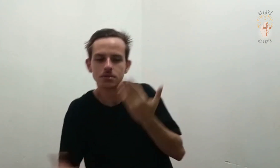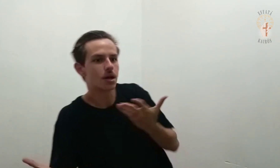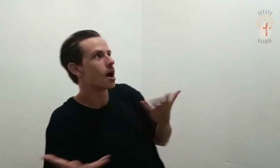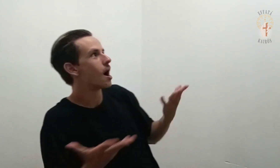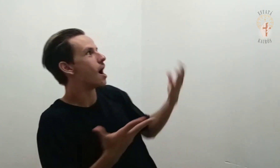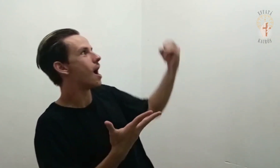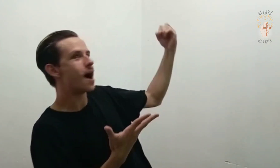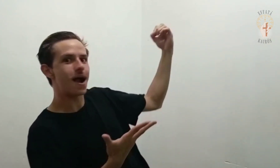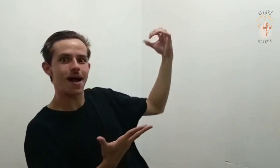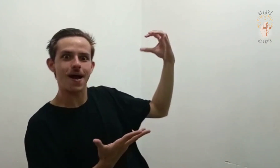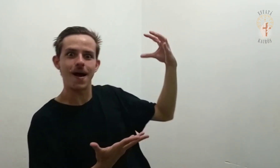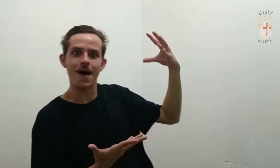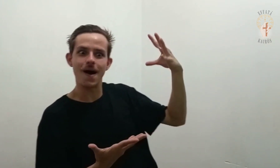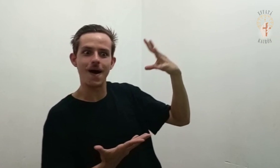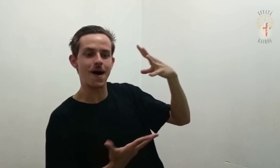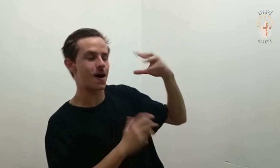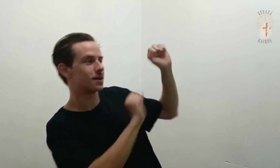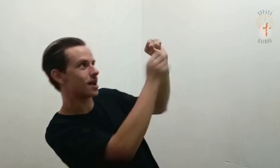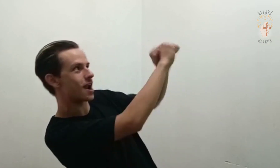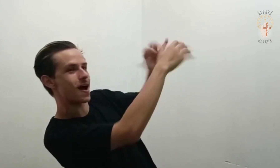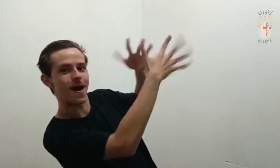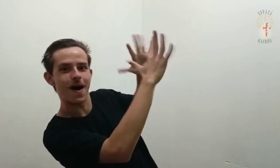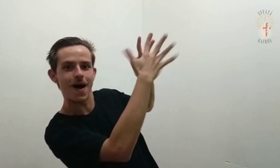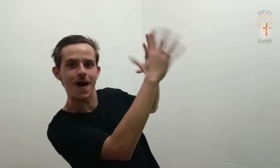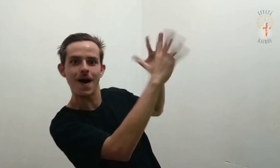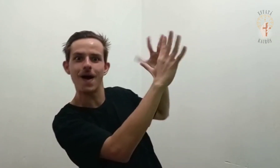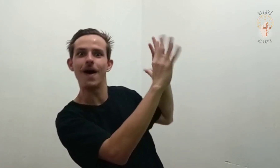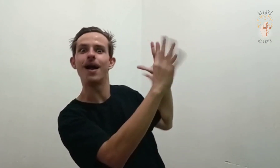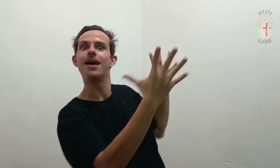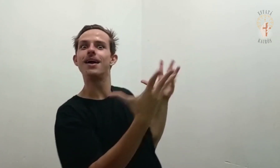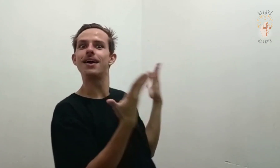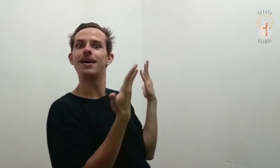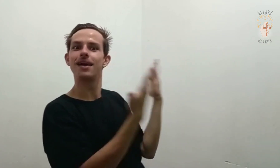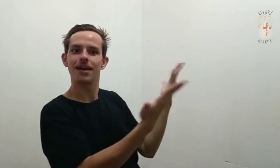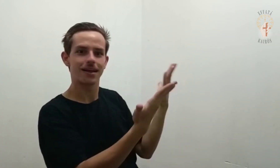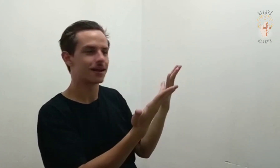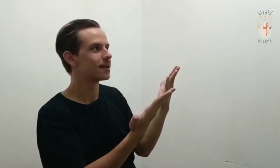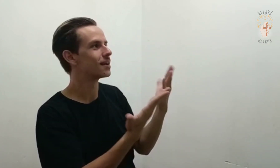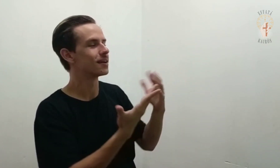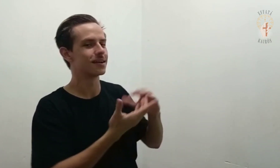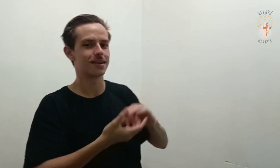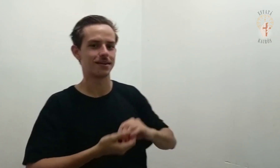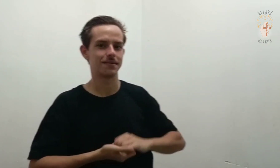uma luz resplandeceu.